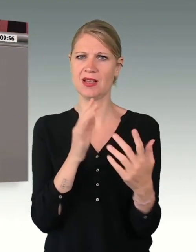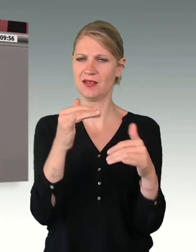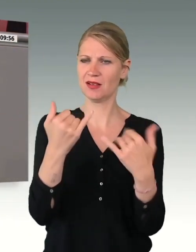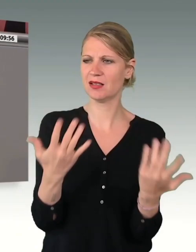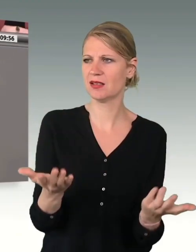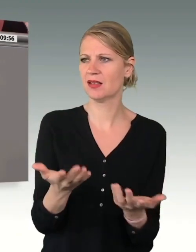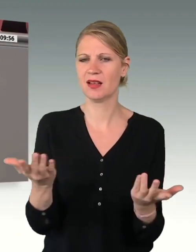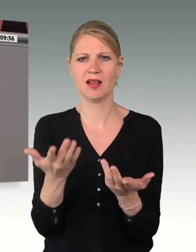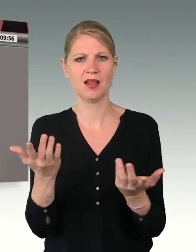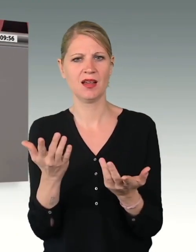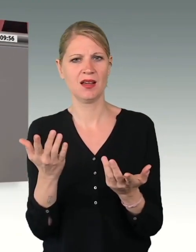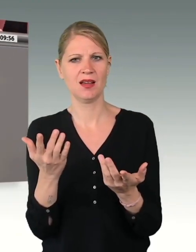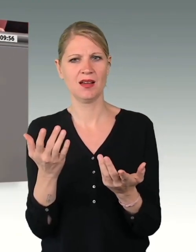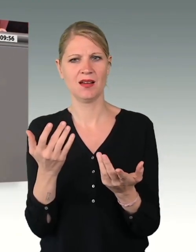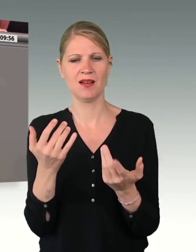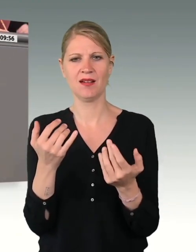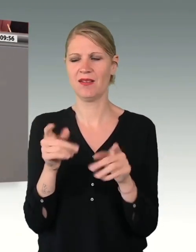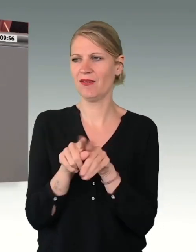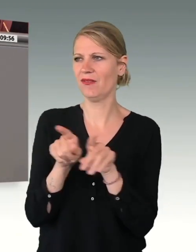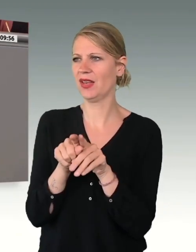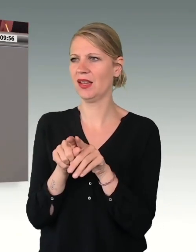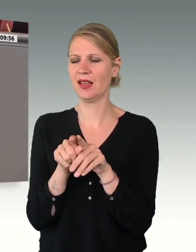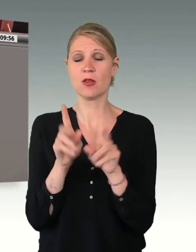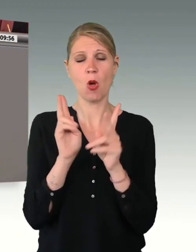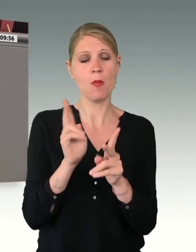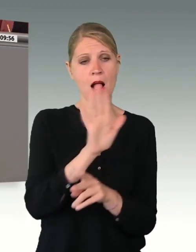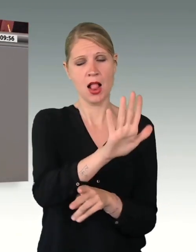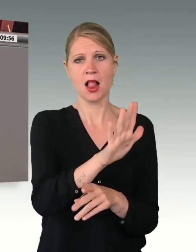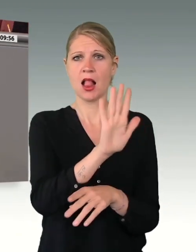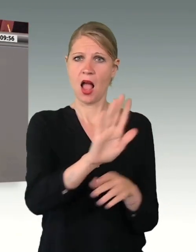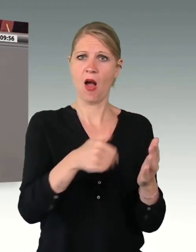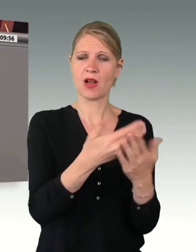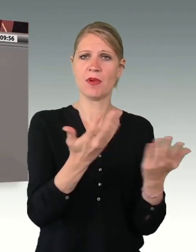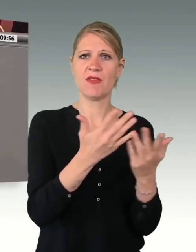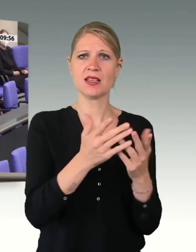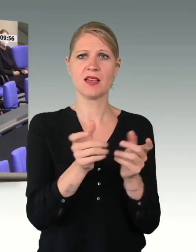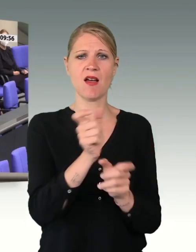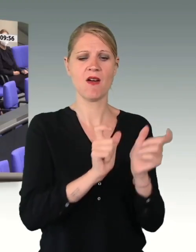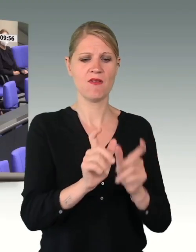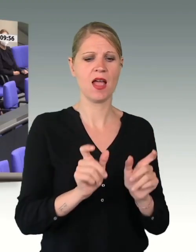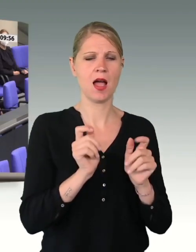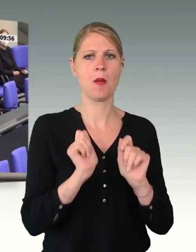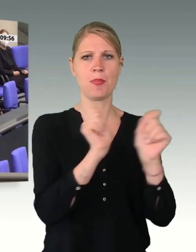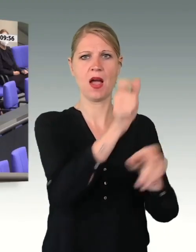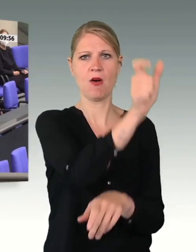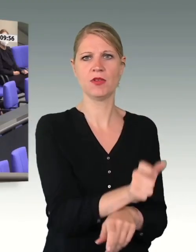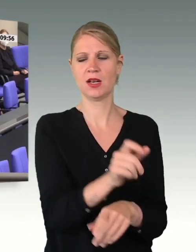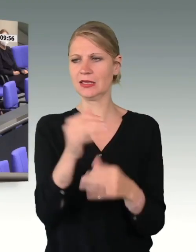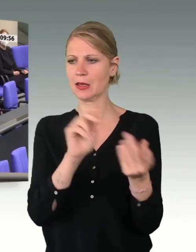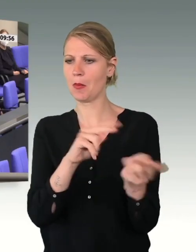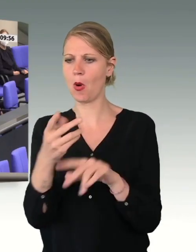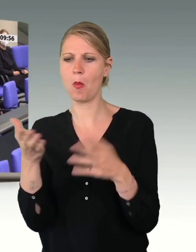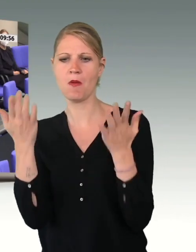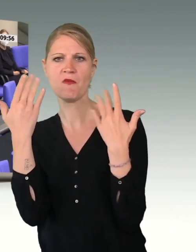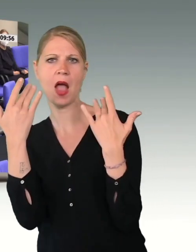einer Wehrbeauftragten zu einer Wehrbeauftragten der Rüstungsindustrie bitte. Wahren Sie bitte den überparteilichen Charakter einer